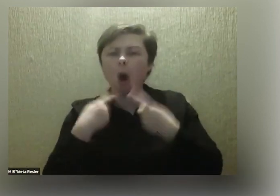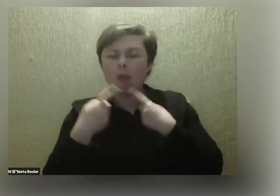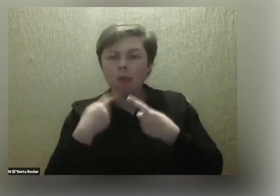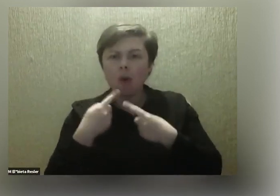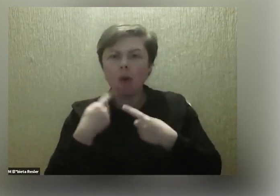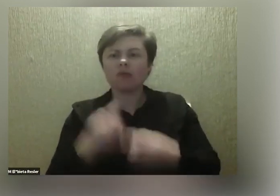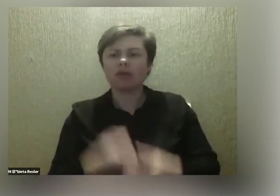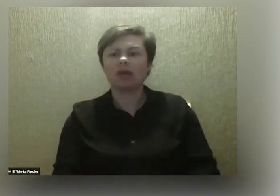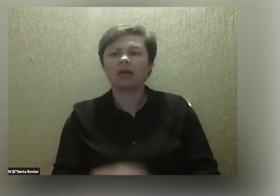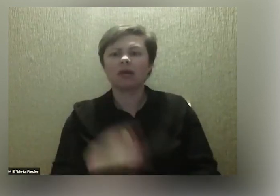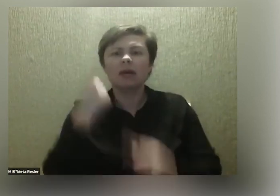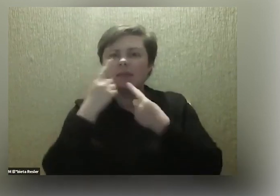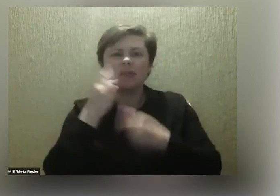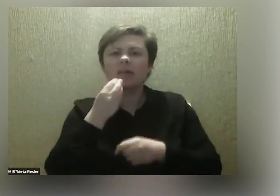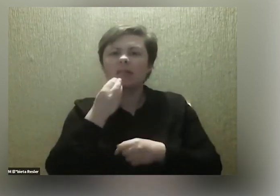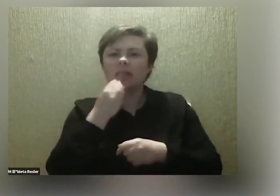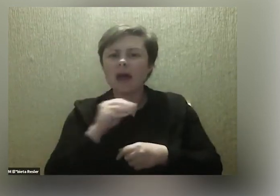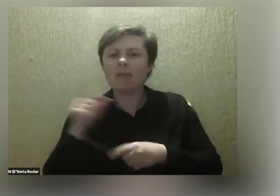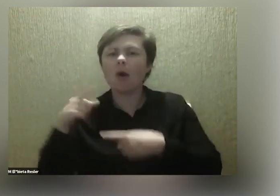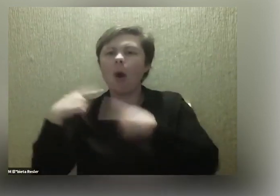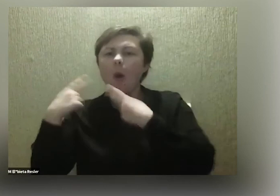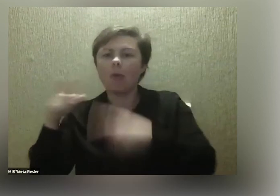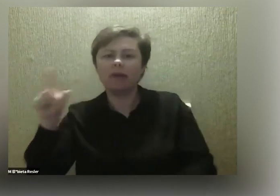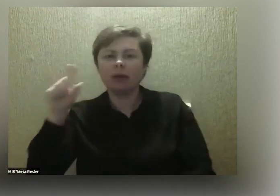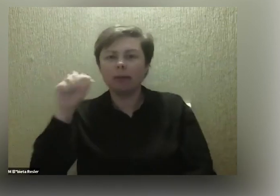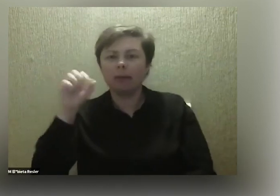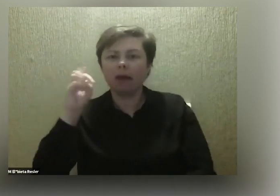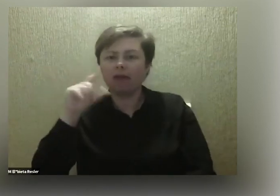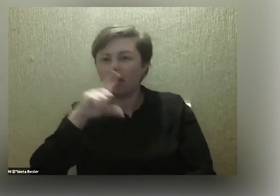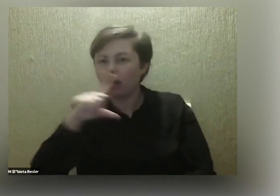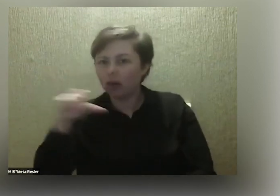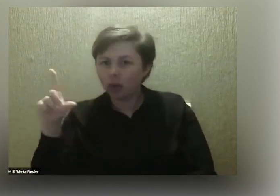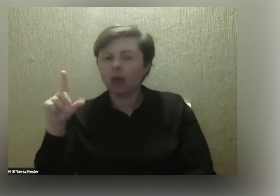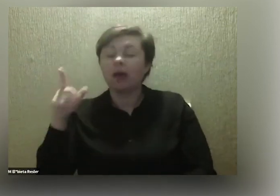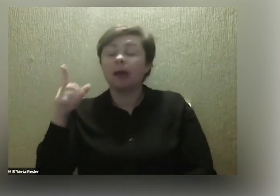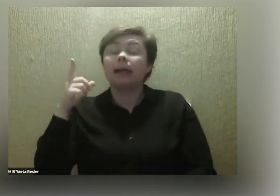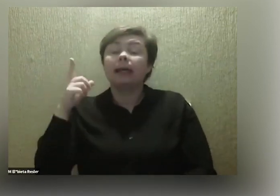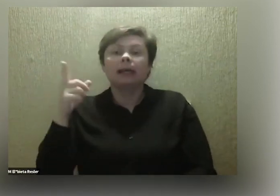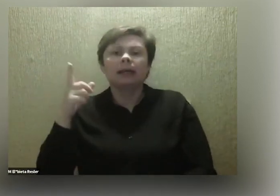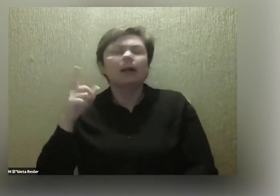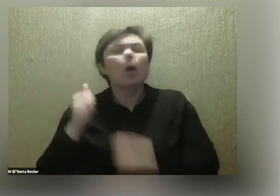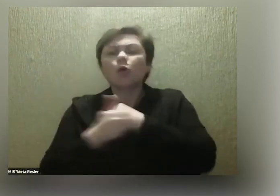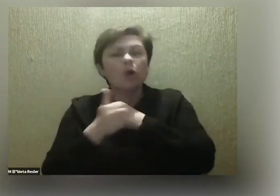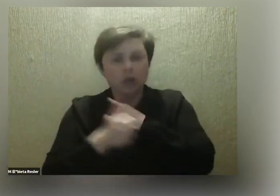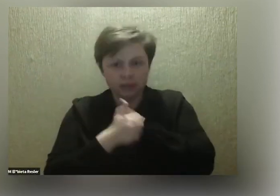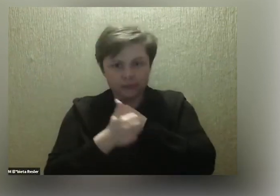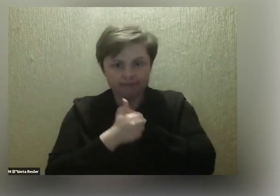myślę, że najlepiej opowiedziałby o tym Paweł pewnie. Chodzi generalnie o to, że jeżeli mamy